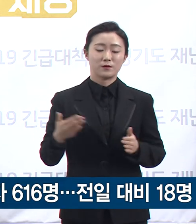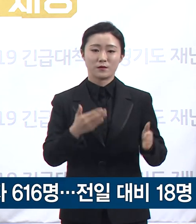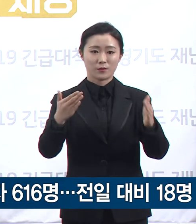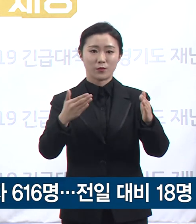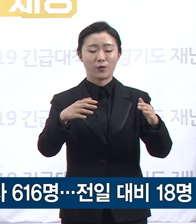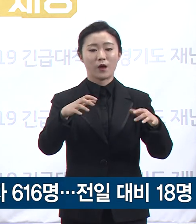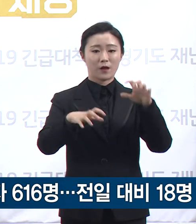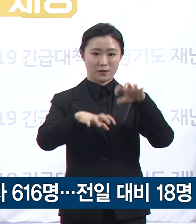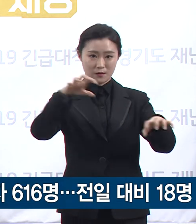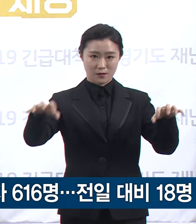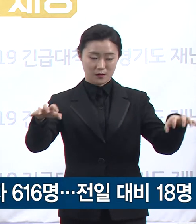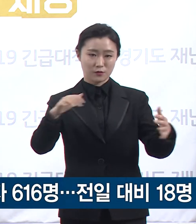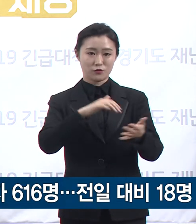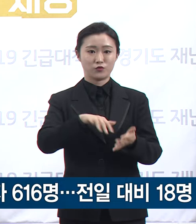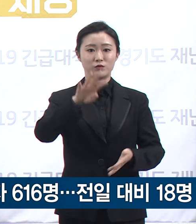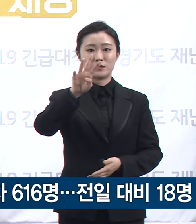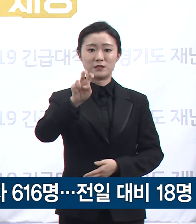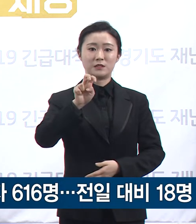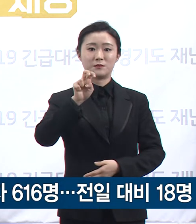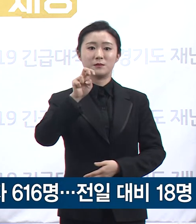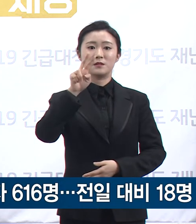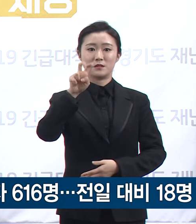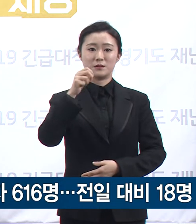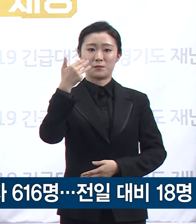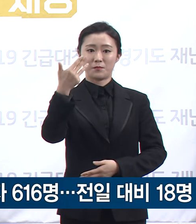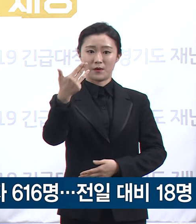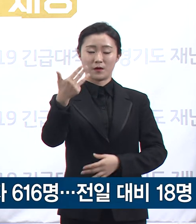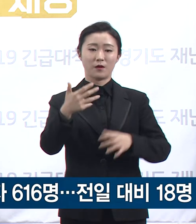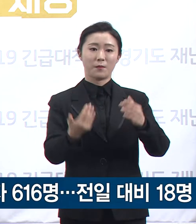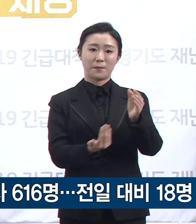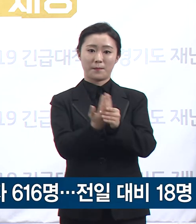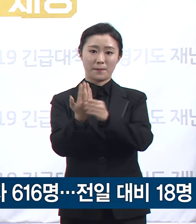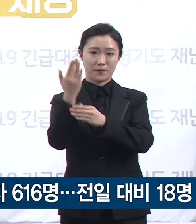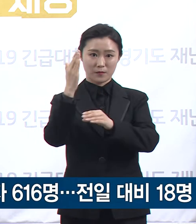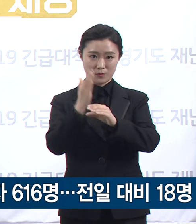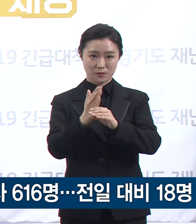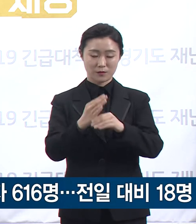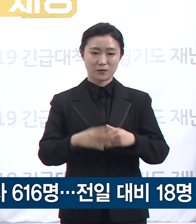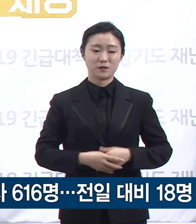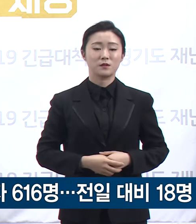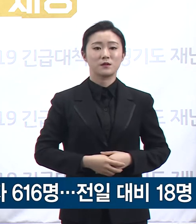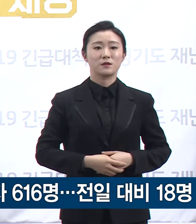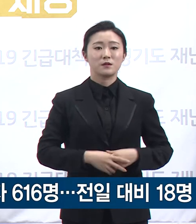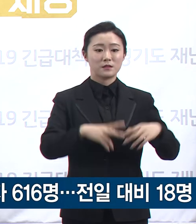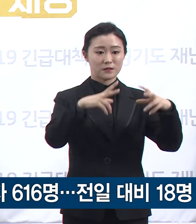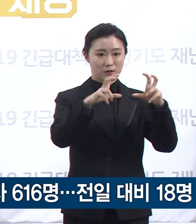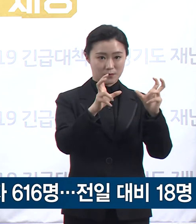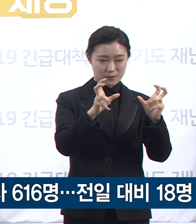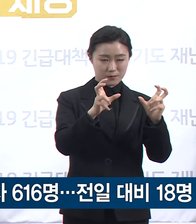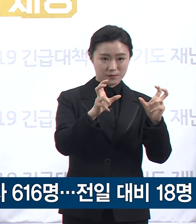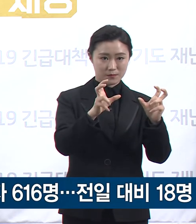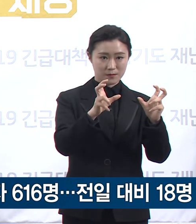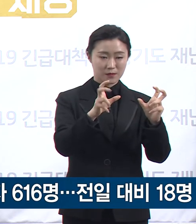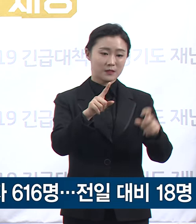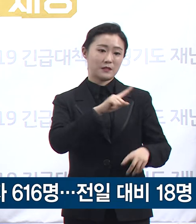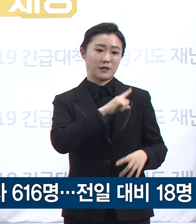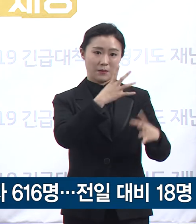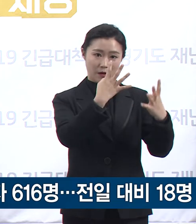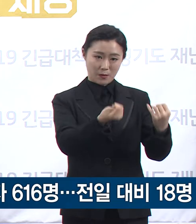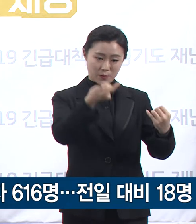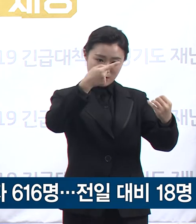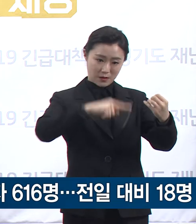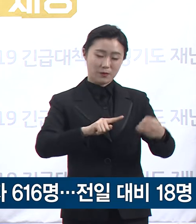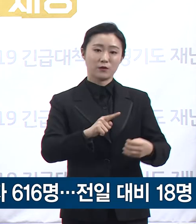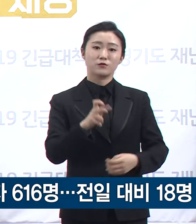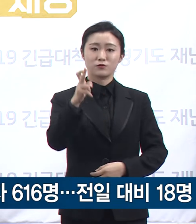시군에서 확진자가 발생하였으며 인구 10만 명당 확진자 발생 수는 성남시가 12.4명으로 가장 높고 다음 군보시